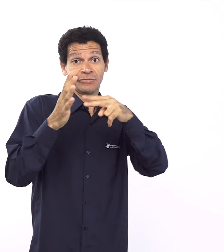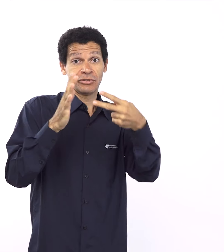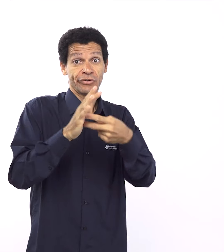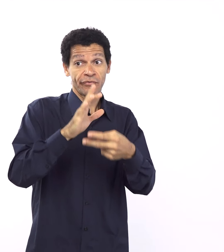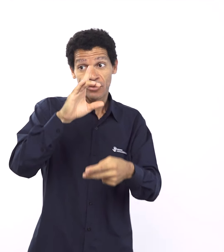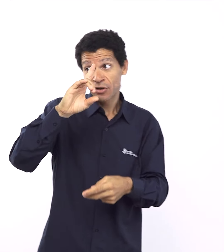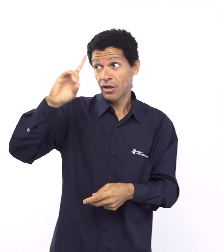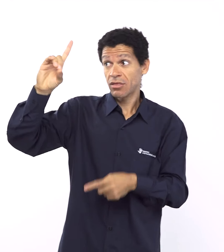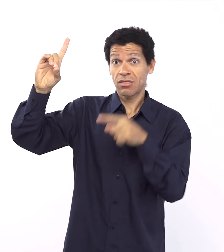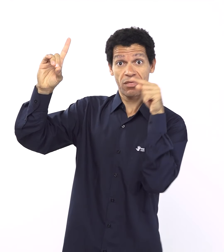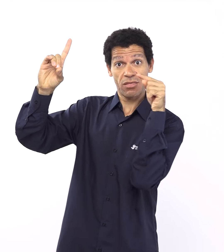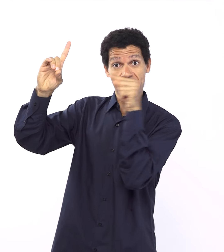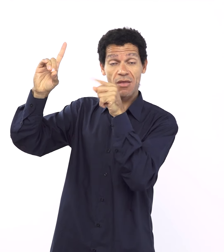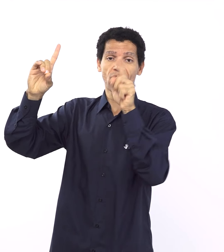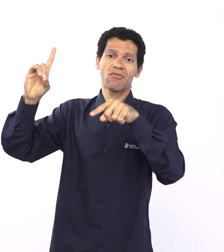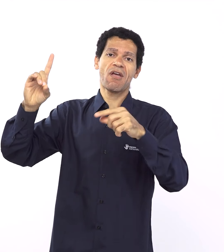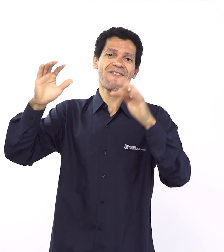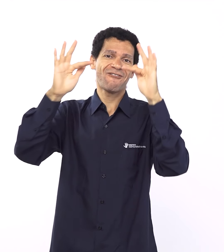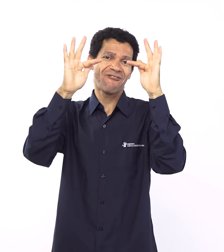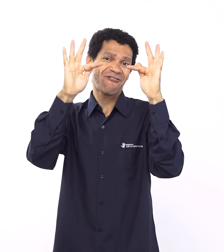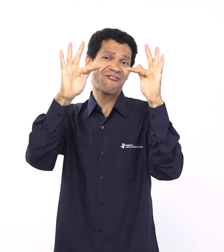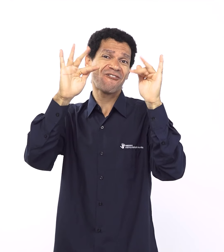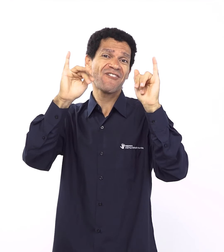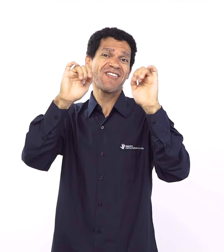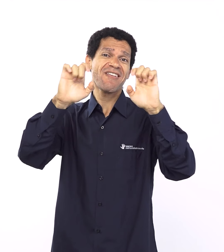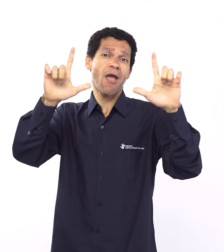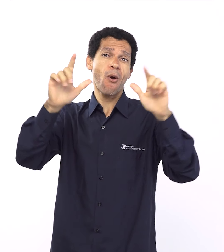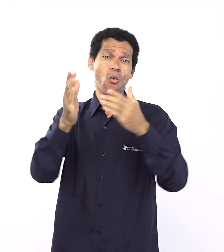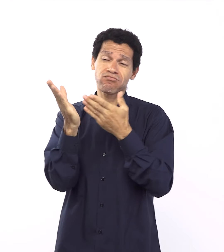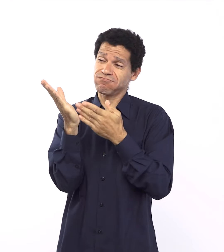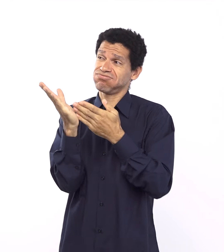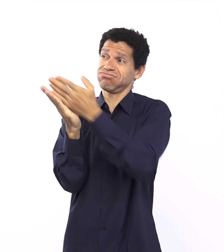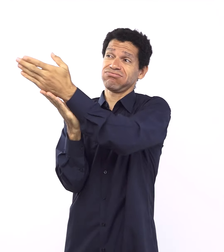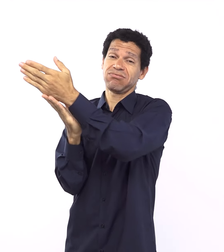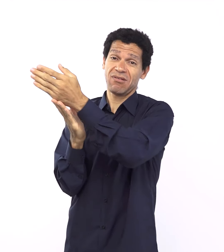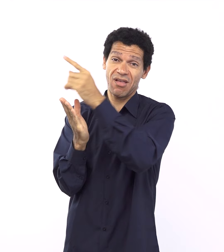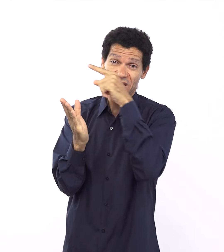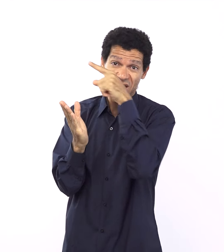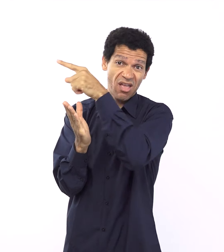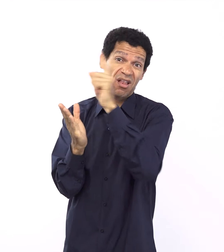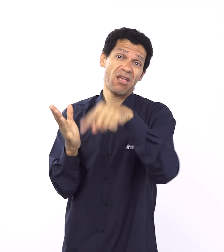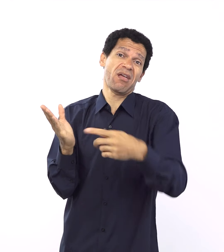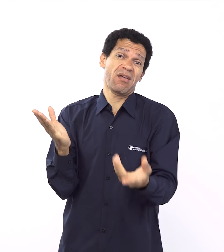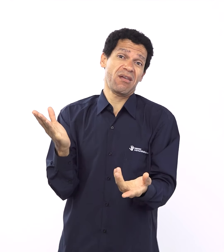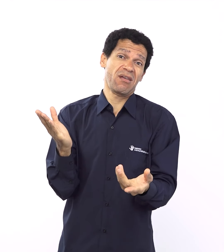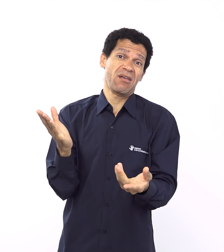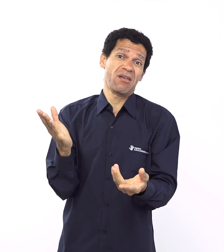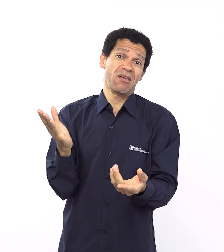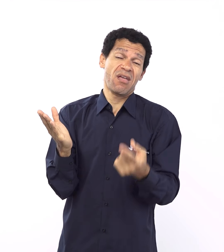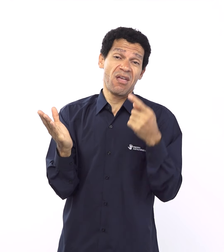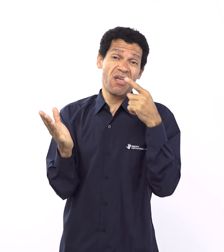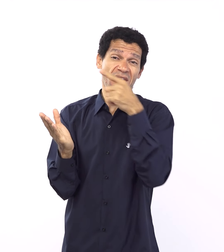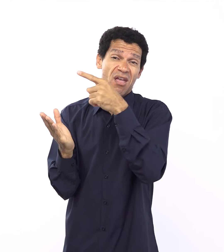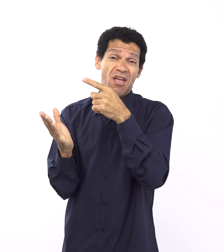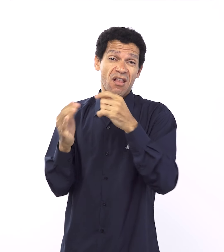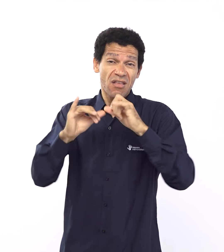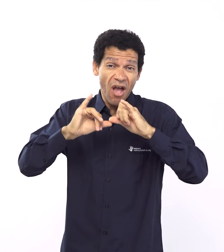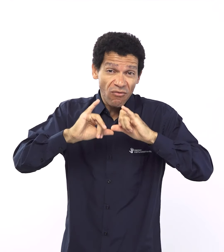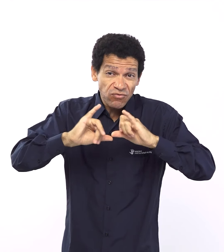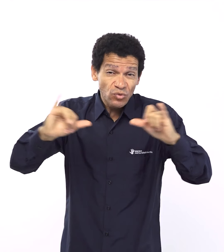pra mulher, né, de ti virar um descendente que esmagará a cabeça da serpente, a primeira grande promessa que a gente tem na Bíblia, e se simplesmente